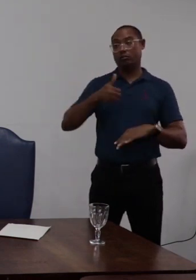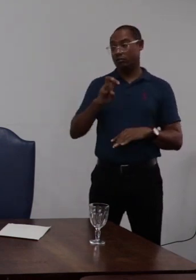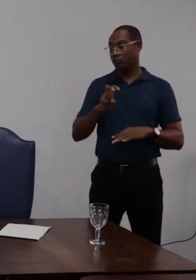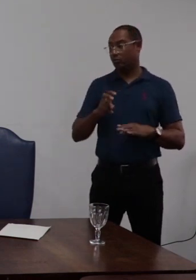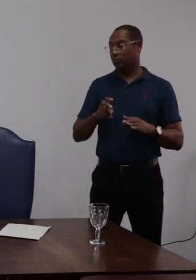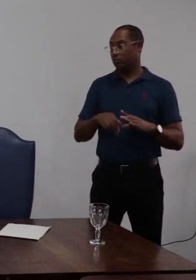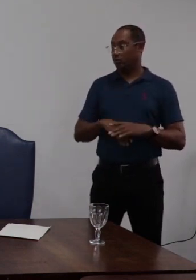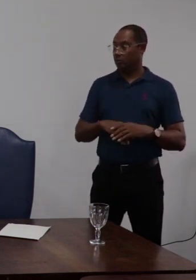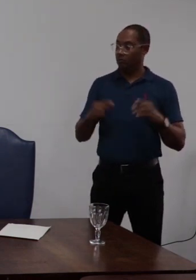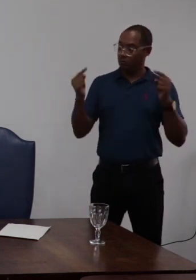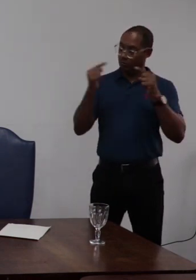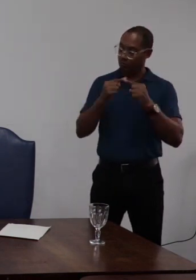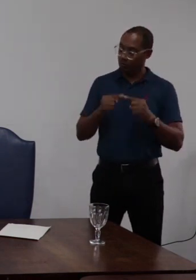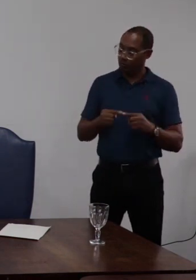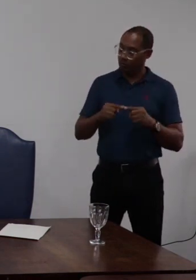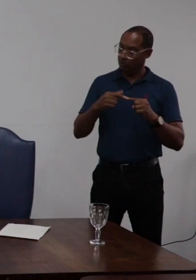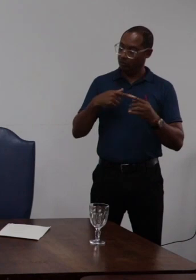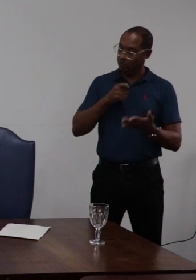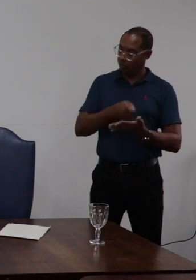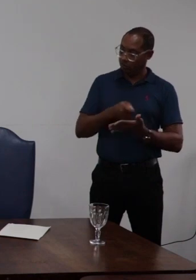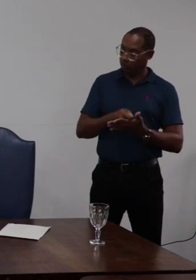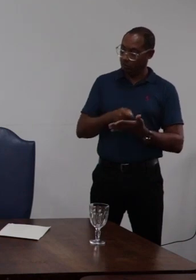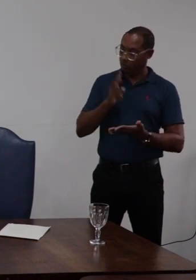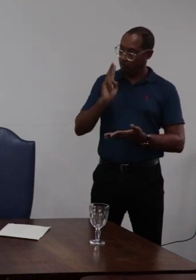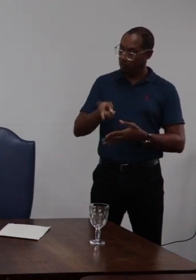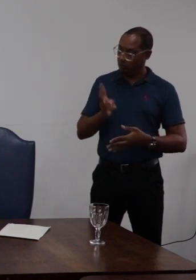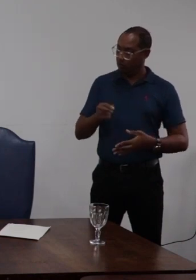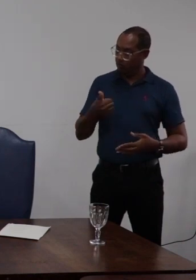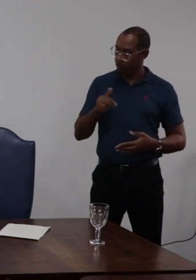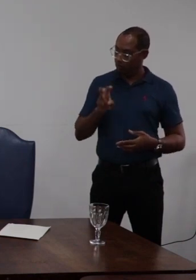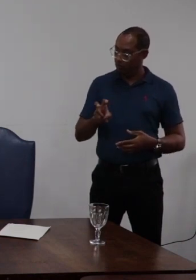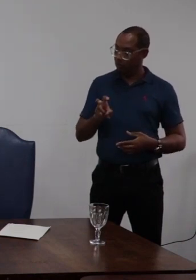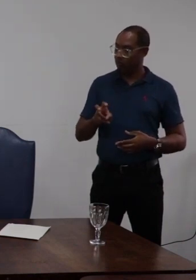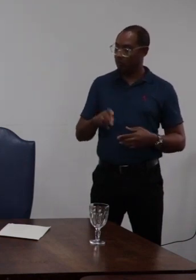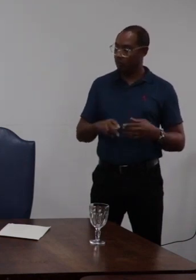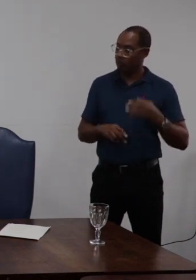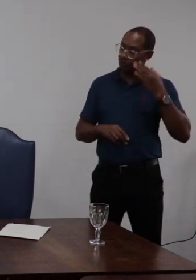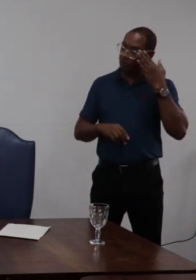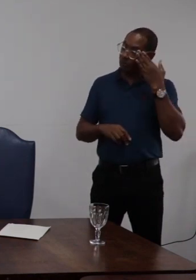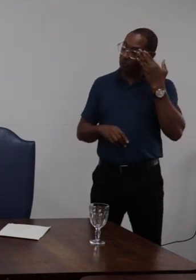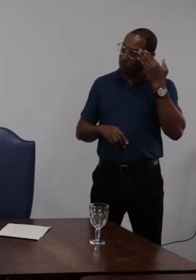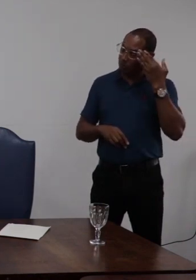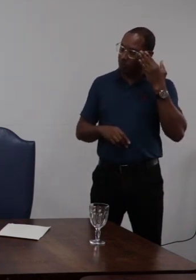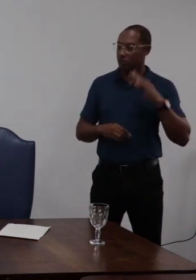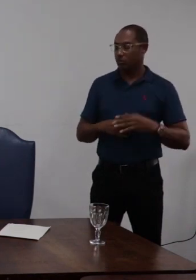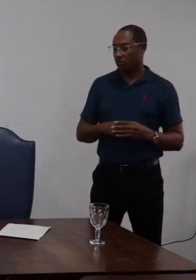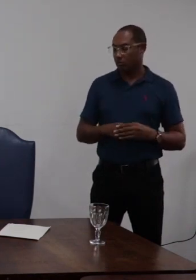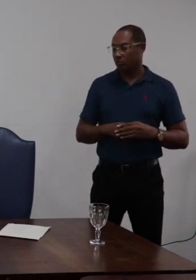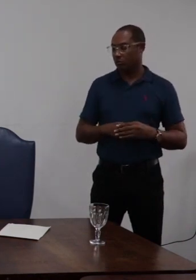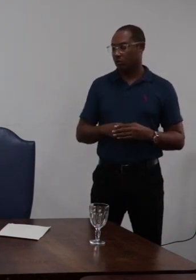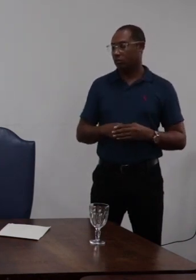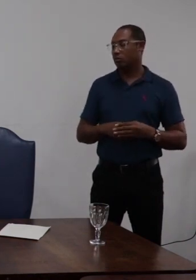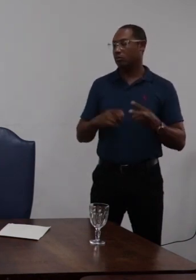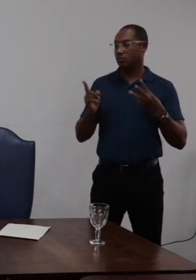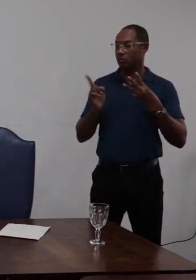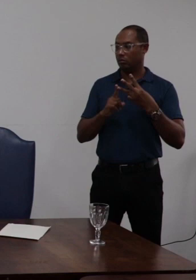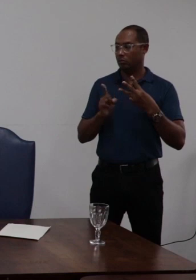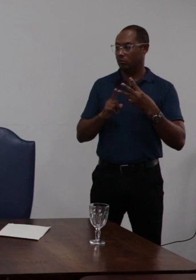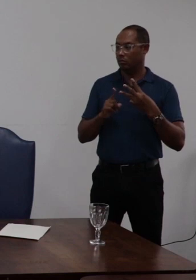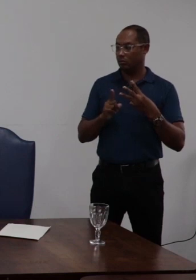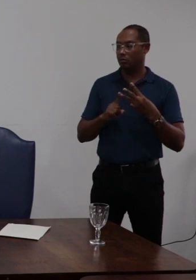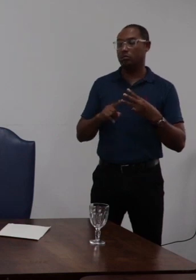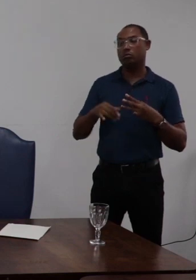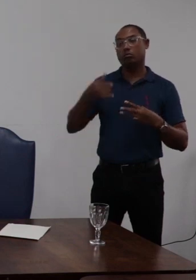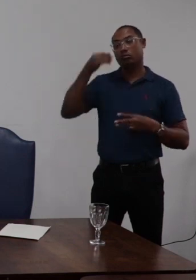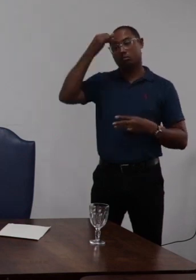a aplicação da penalidade original instituída pela comissão que é da advertência a terceira opção seria a